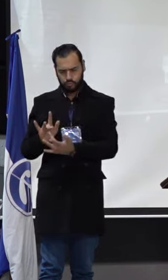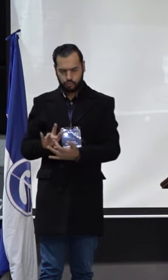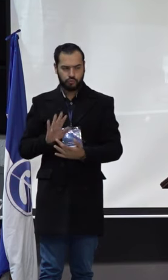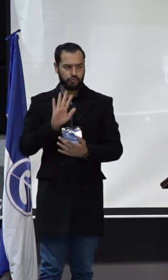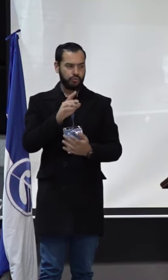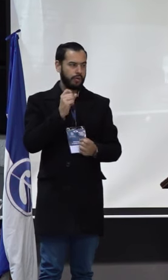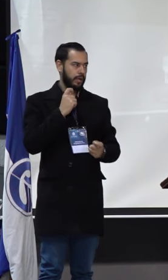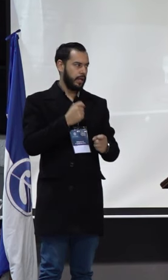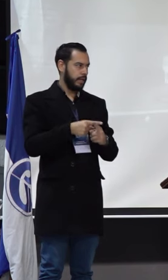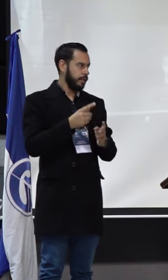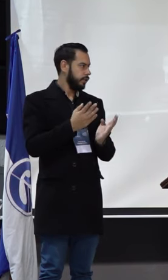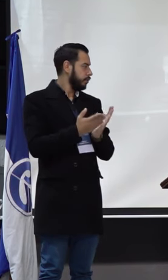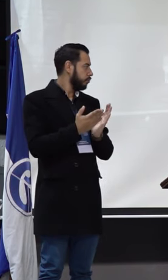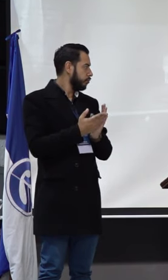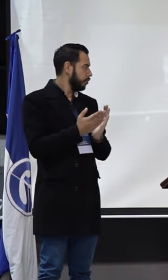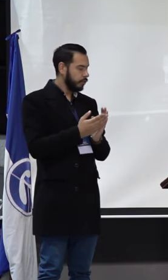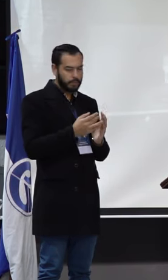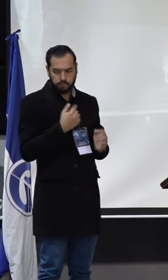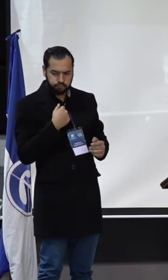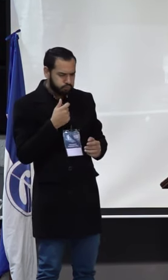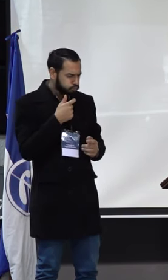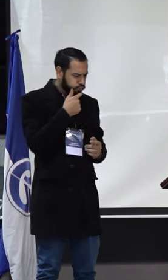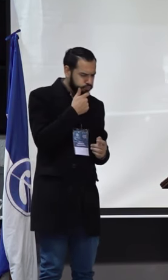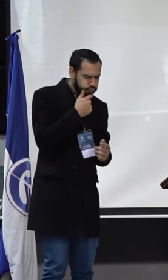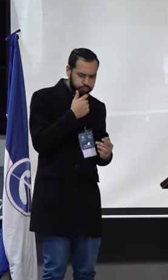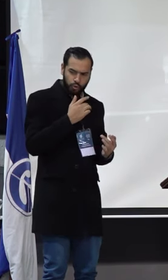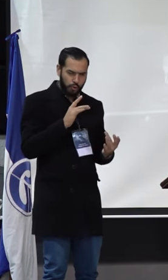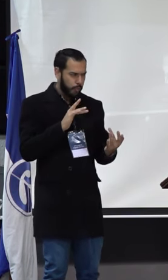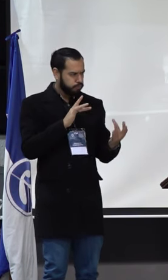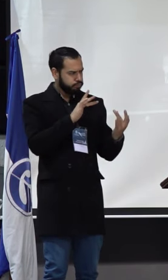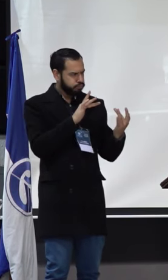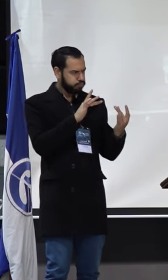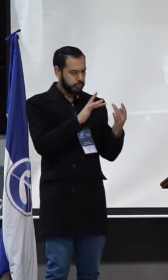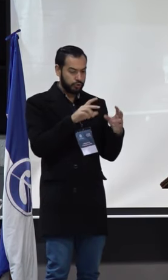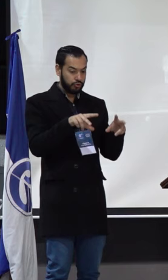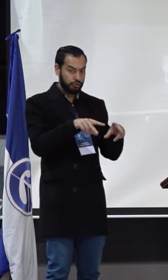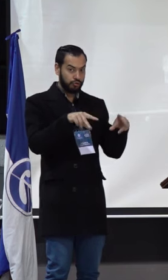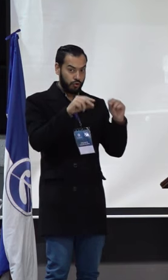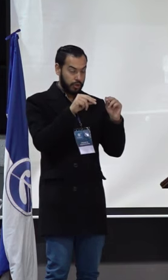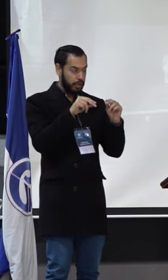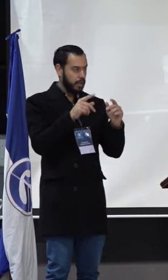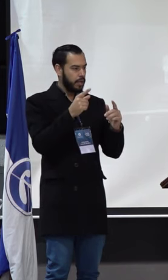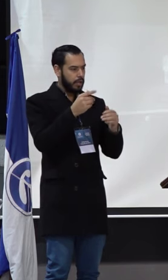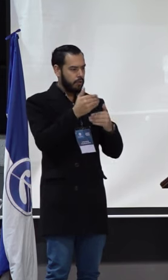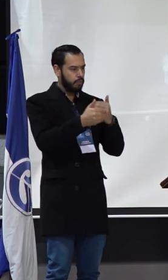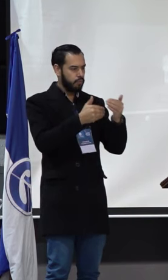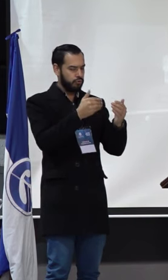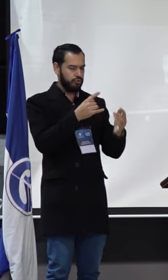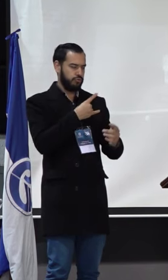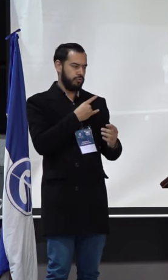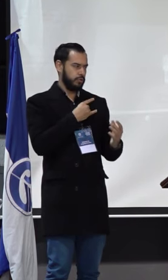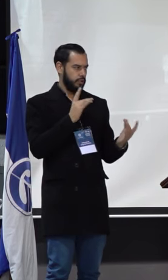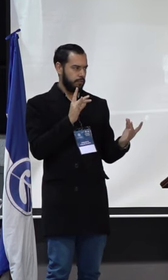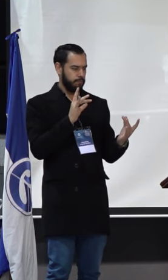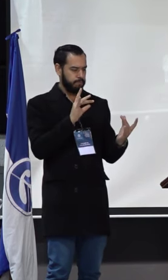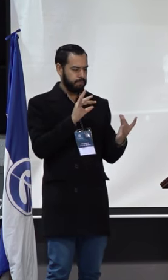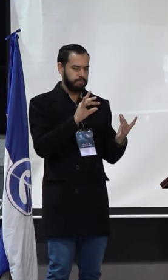la universidad para poder acercar mucho más la sociedad civil con los procesos de la universidad.